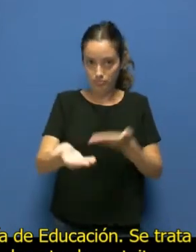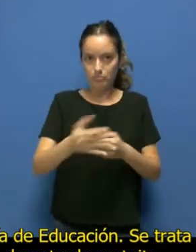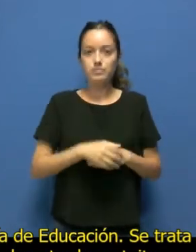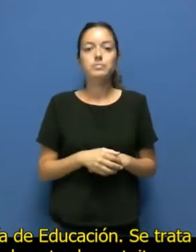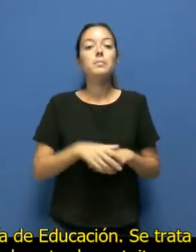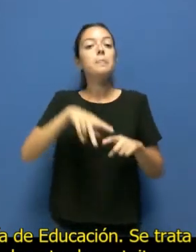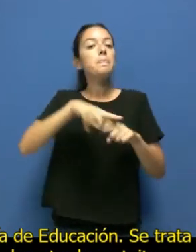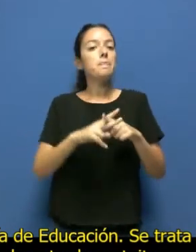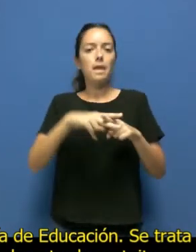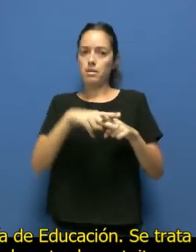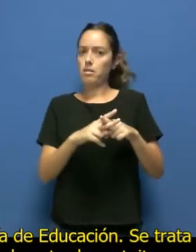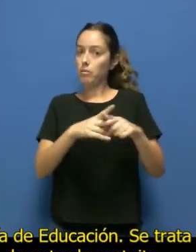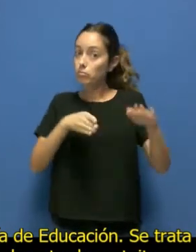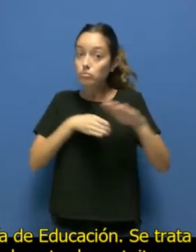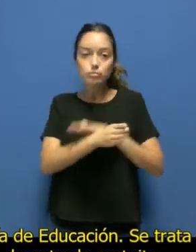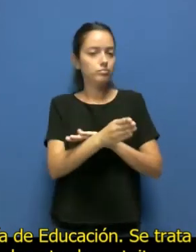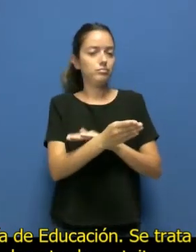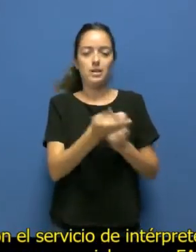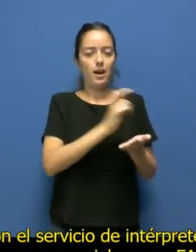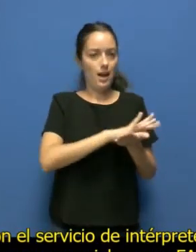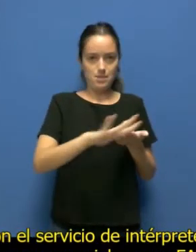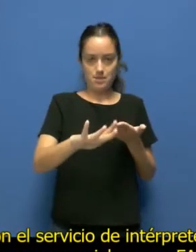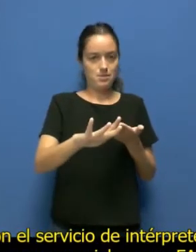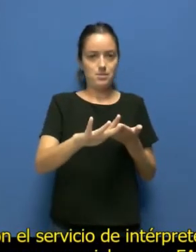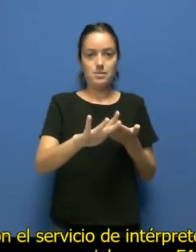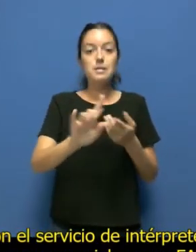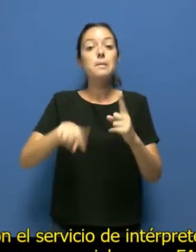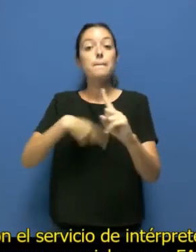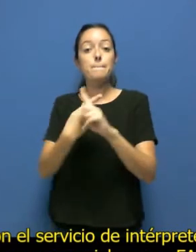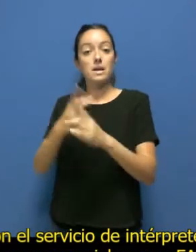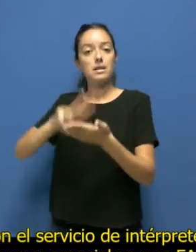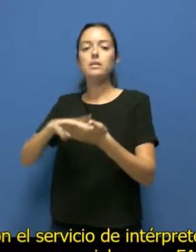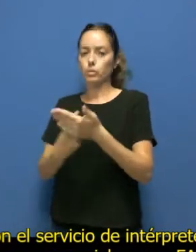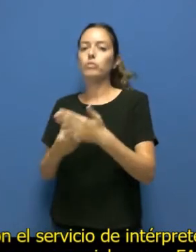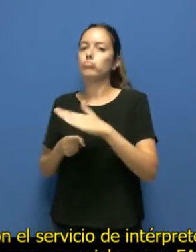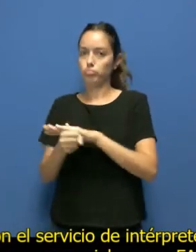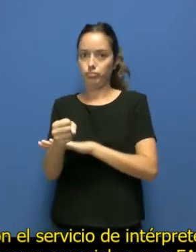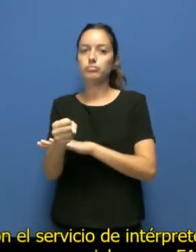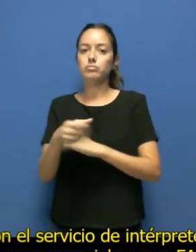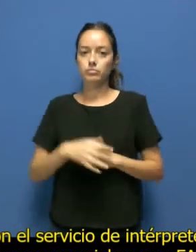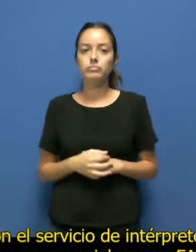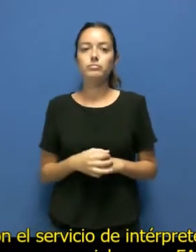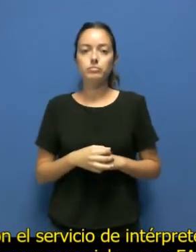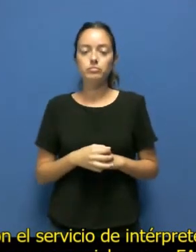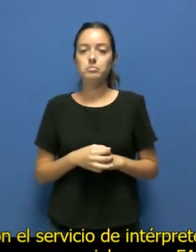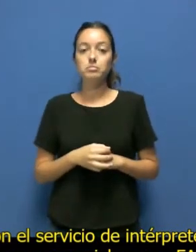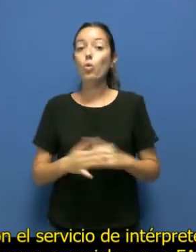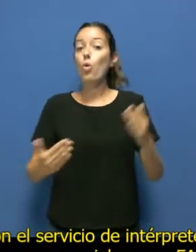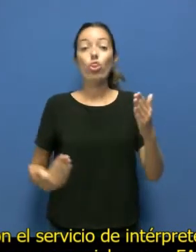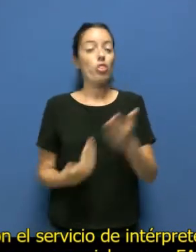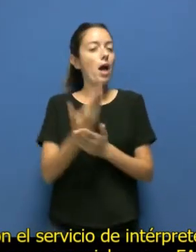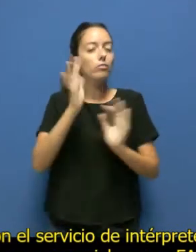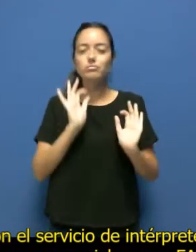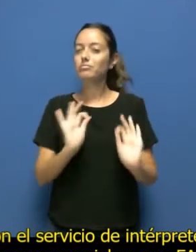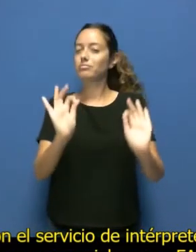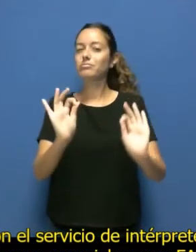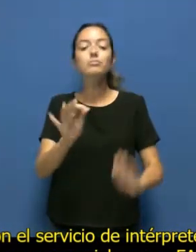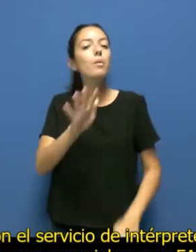Se trata de un taller de entrada gratuita y se contará con el servicio de intérprete. Además, será un día muy especial,